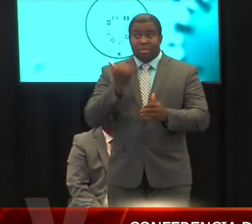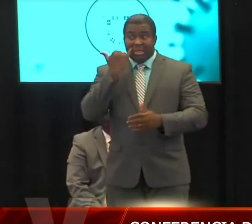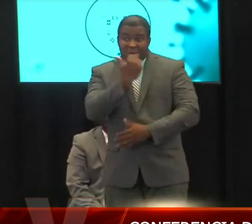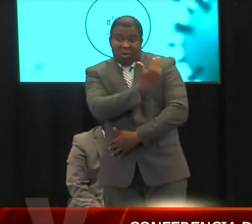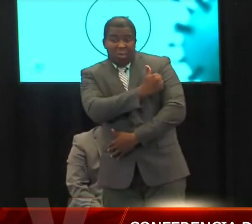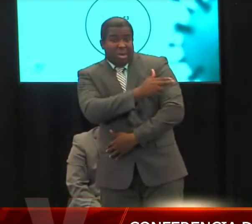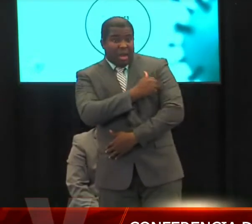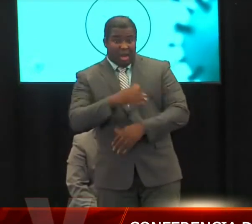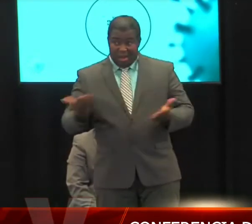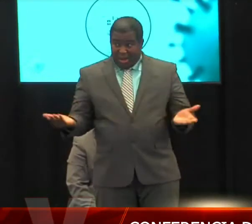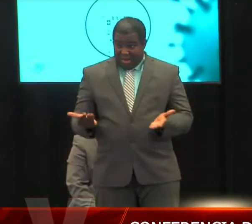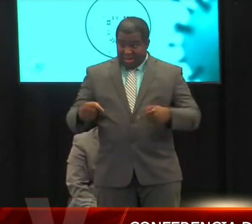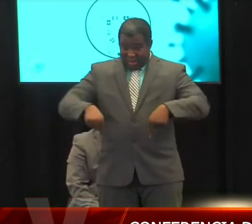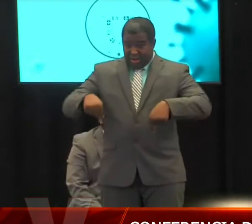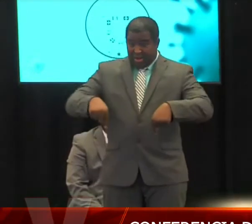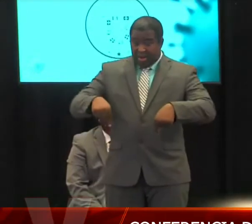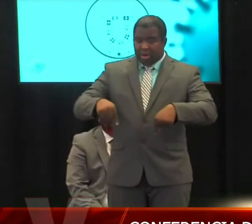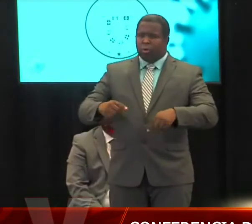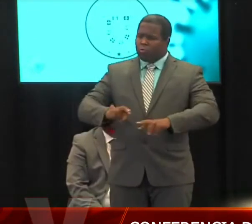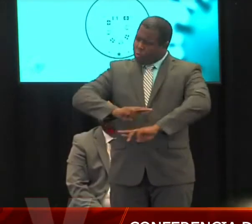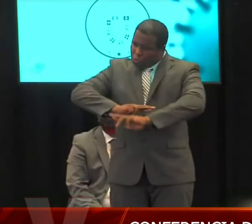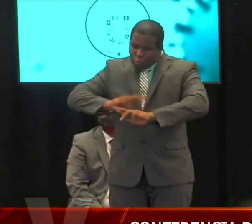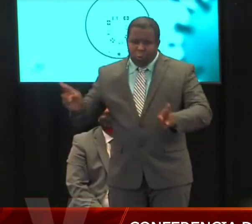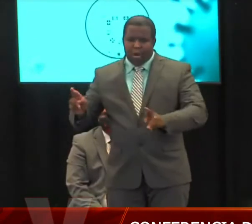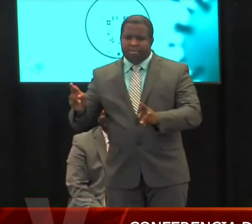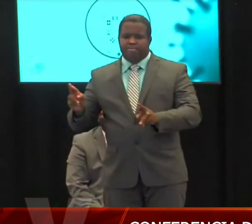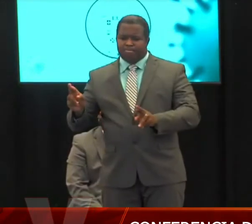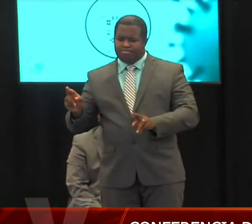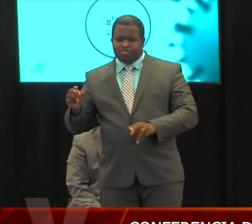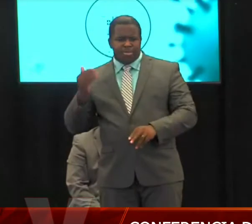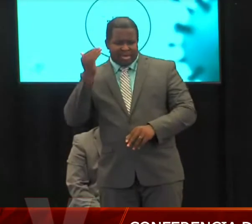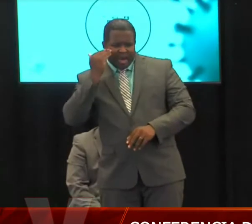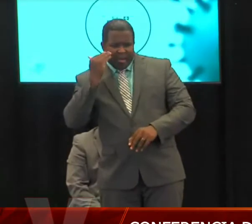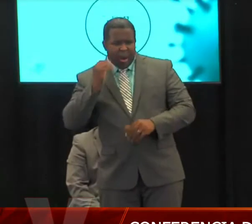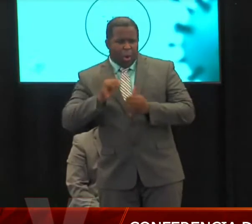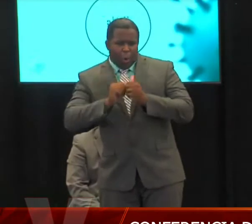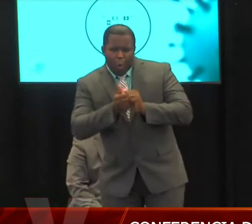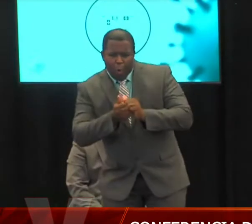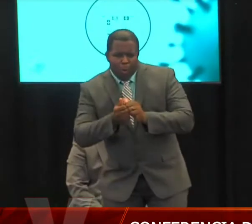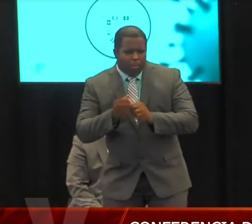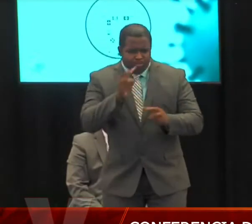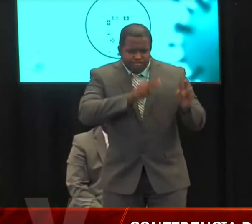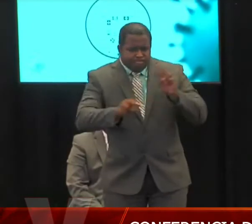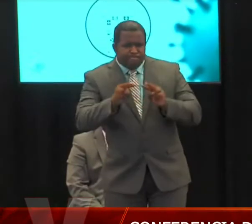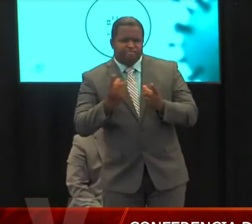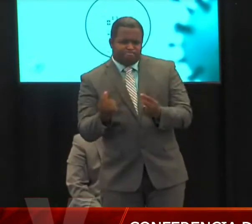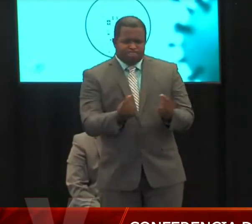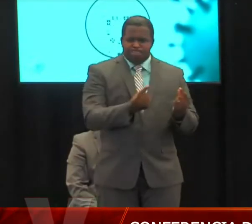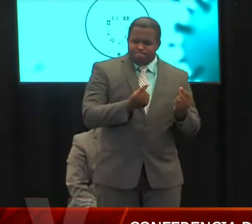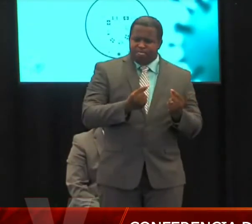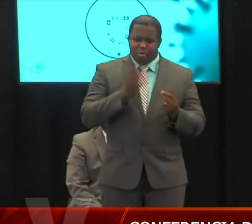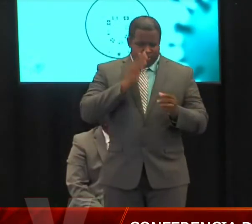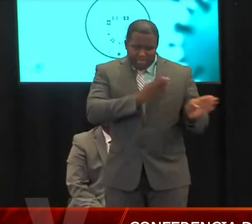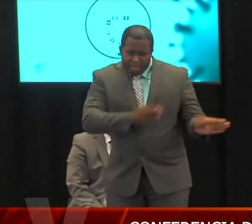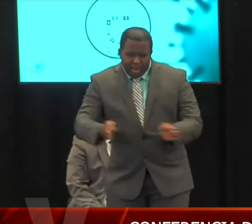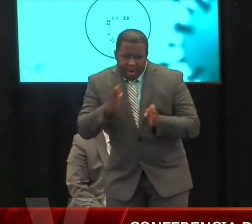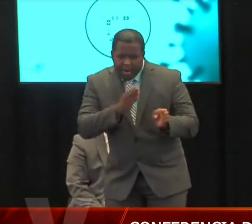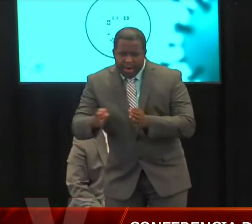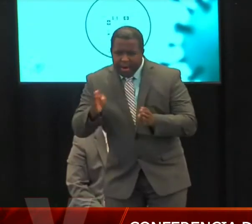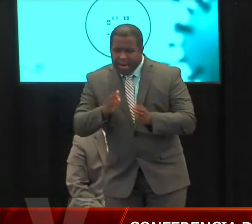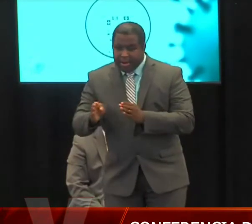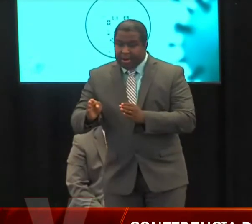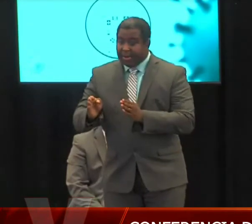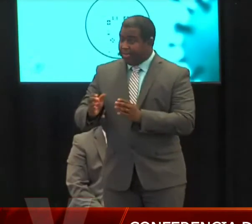las plaquetas o el anticuerpo en plaquetas aumentaba los costos hospitalarios, también es una falsedad, porque ese